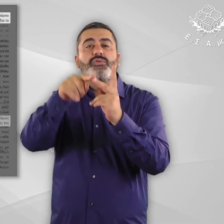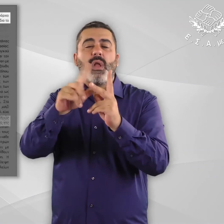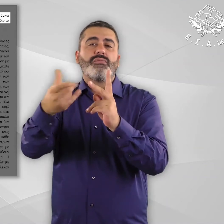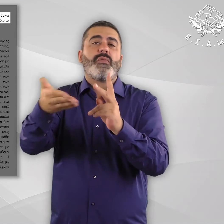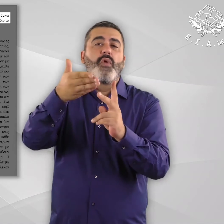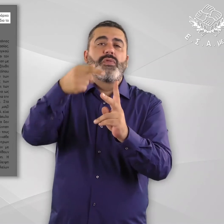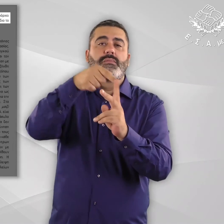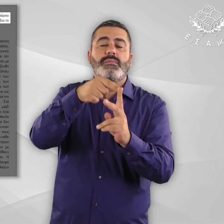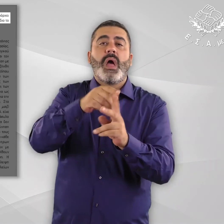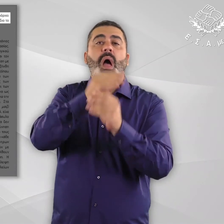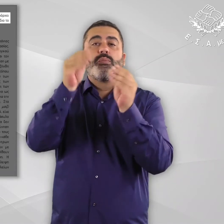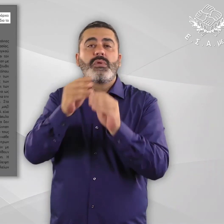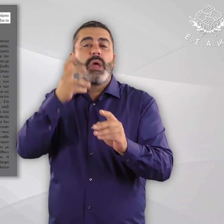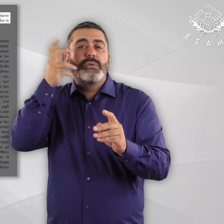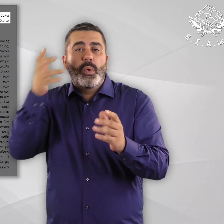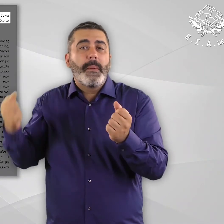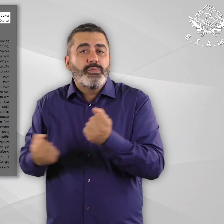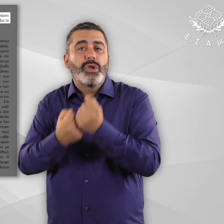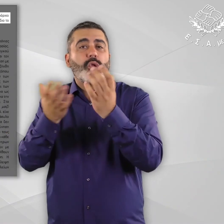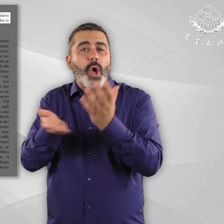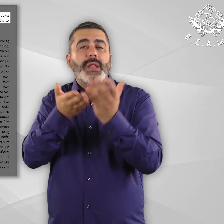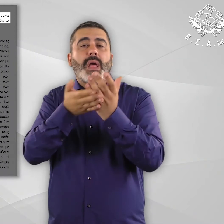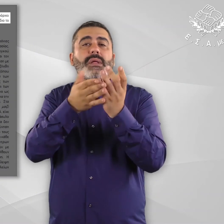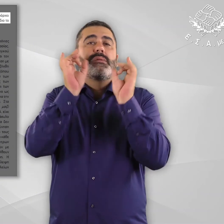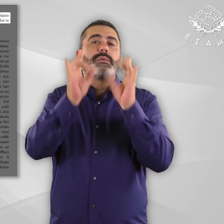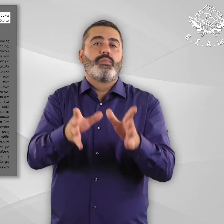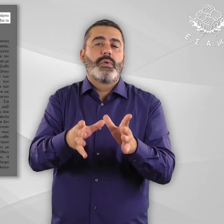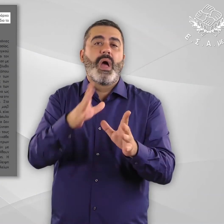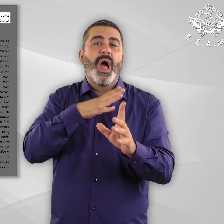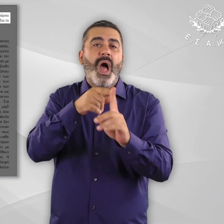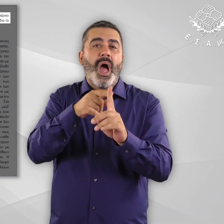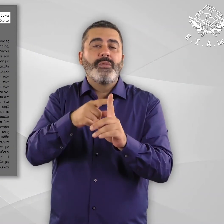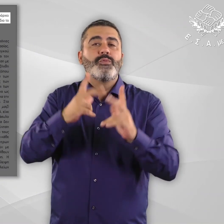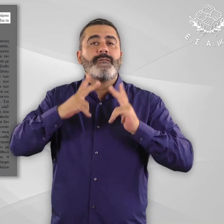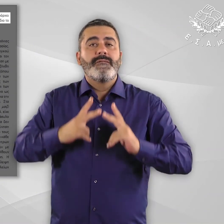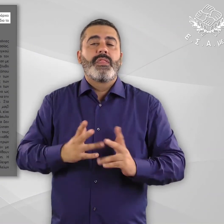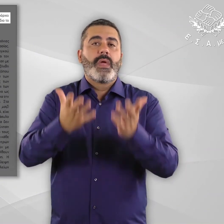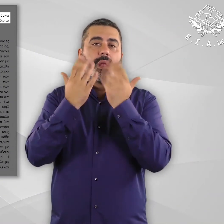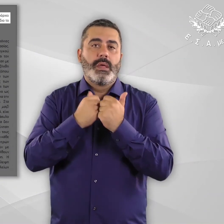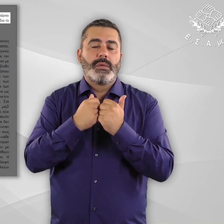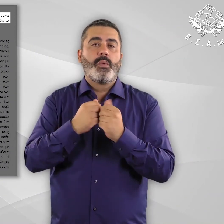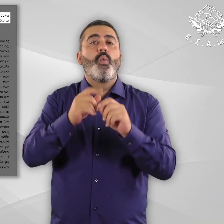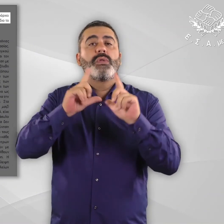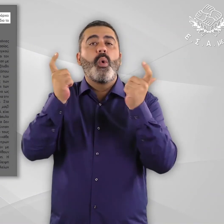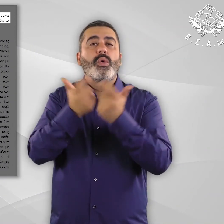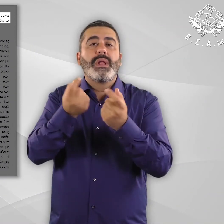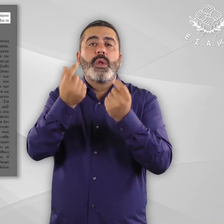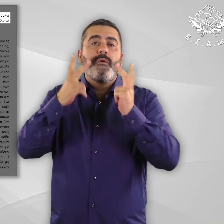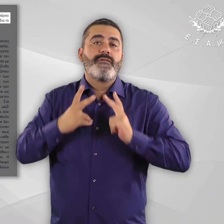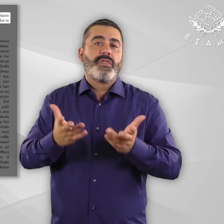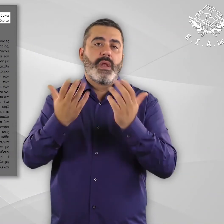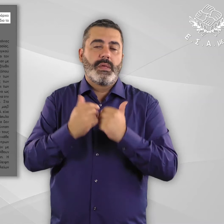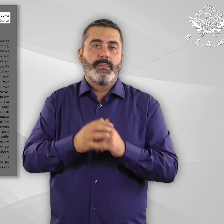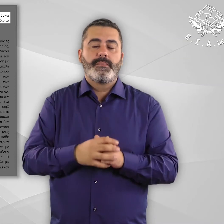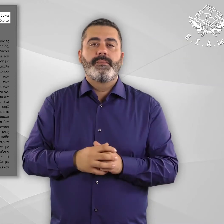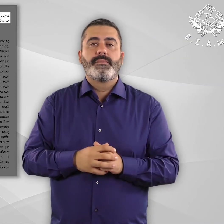βάρος της φροντίδας πέφτει αποκλειστικά στα μέλη της, χωρίς να υπάρχει κανένα άλλο παράλληλο υποστηρικτικό πλαίσιο τόσο για το ίδιο